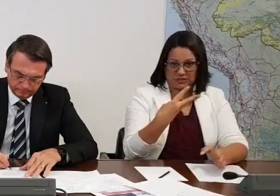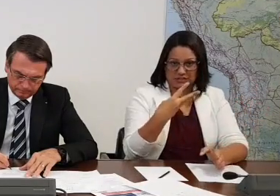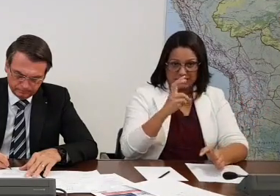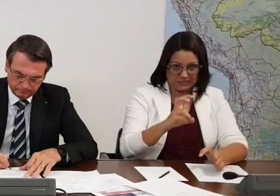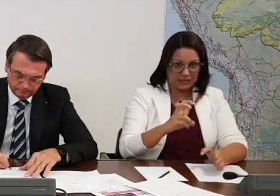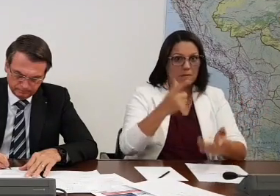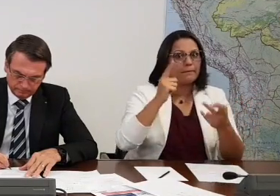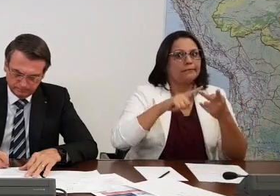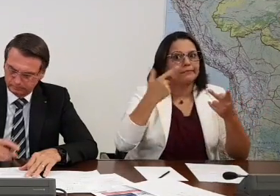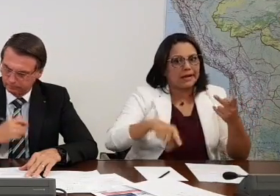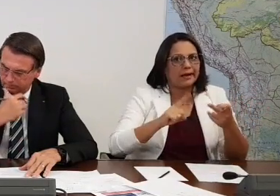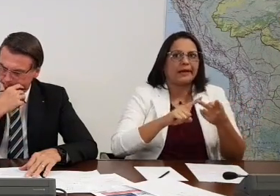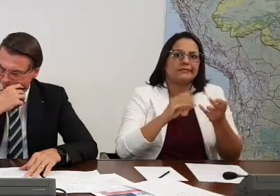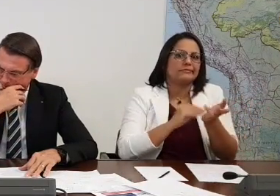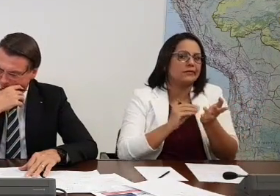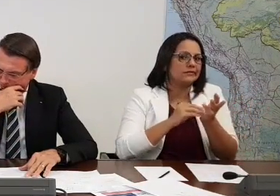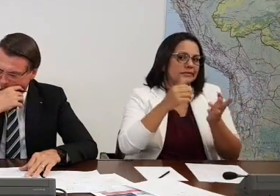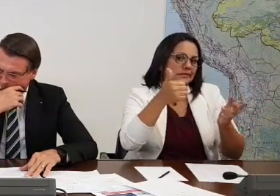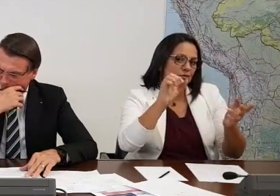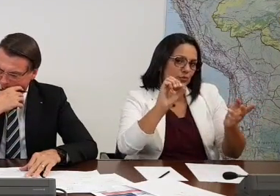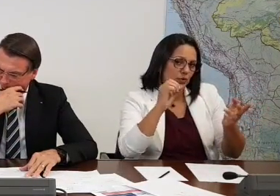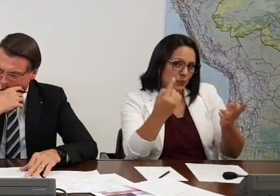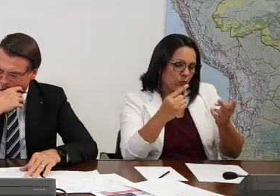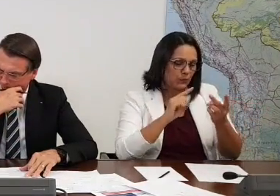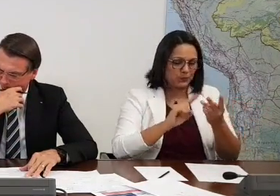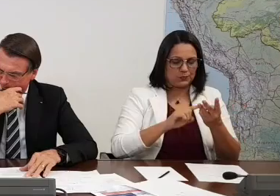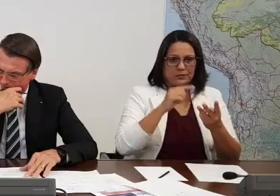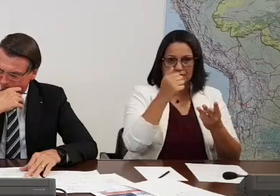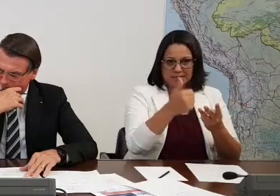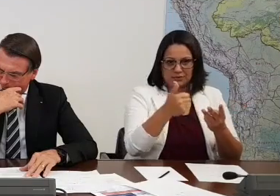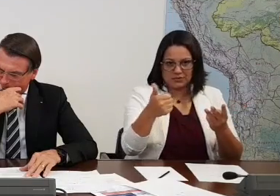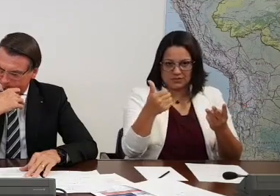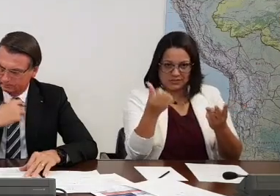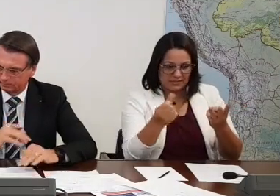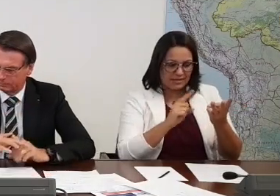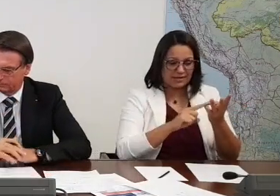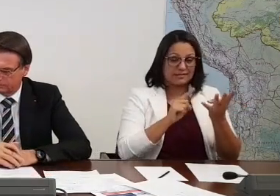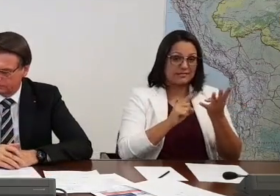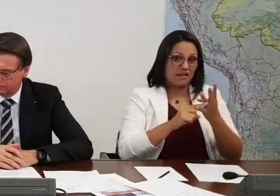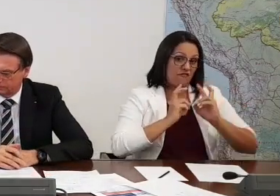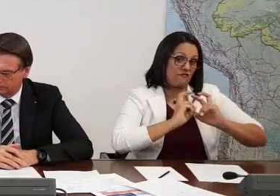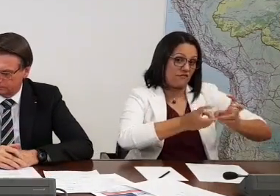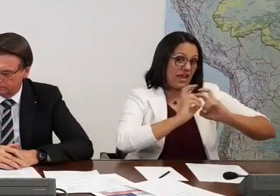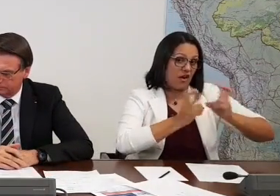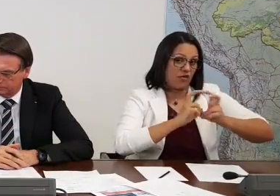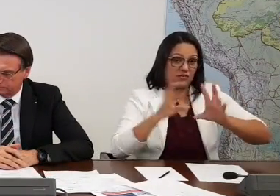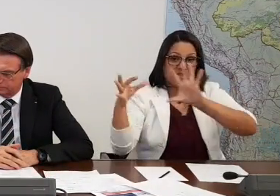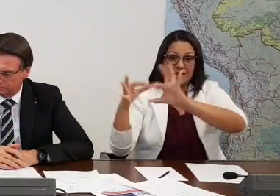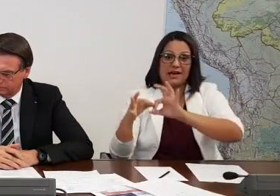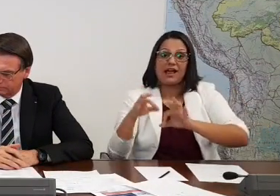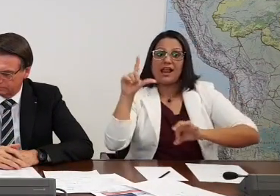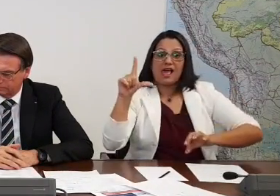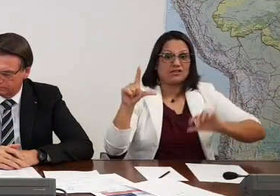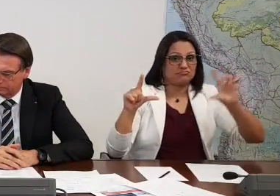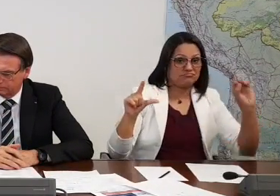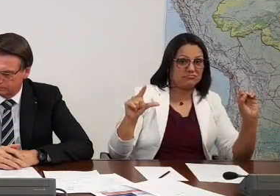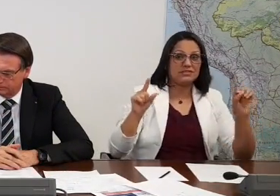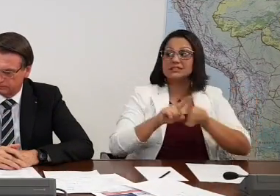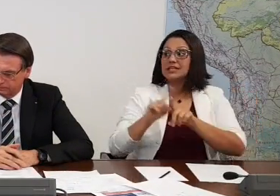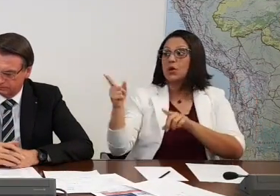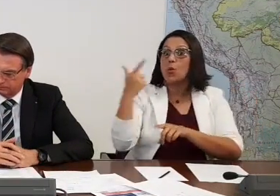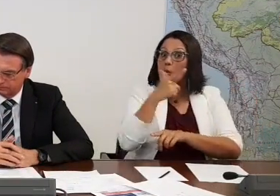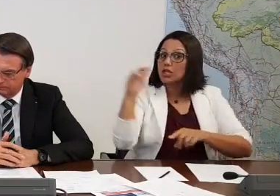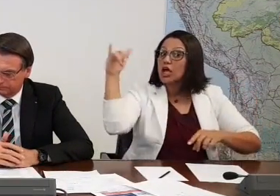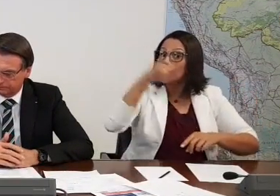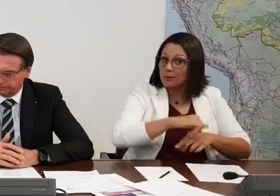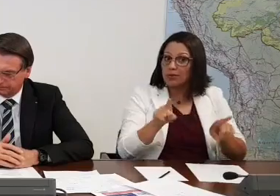Vem 101, vem 116, vem a ferrovia de integração oeste e leste, vem o aeroporto de Salvador, presidente, que o senhor vai inaugurar em outubro.